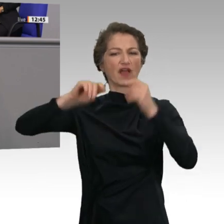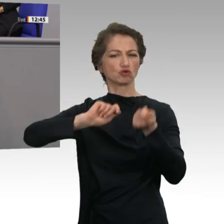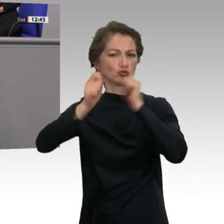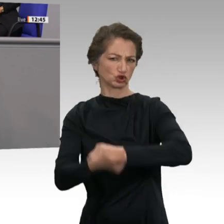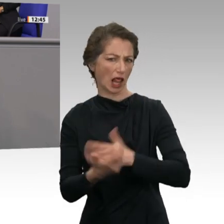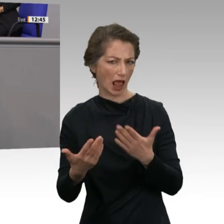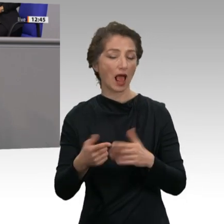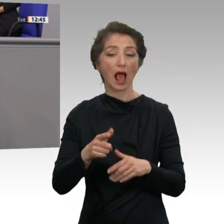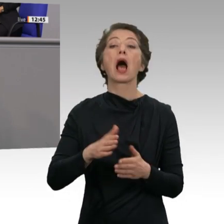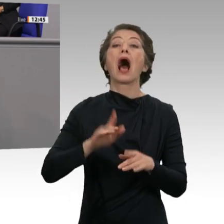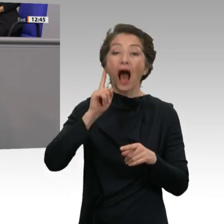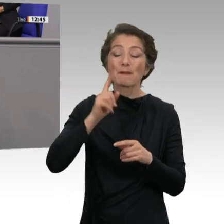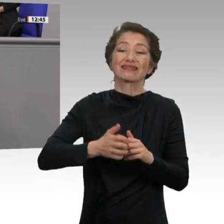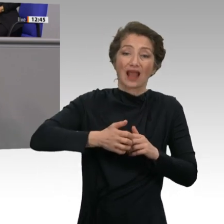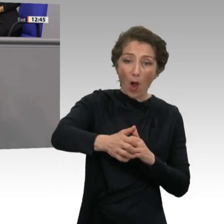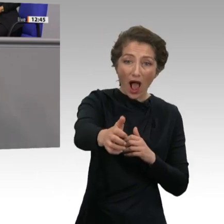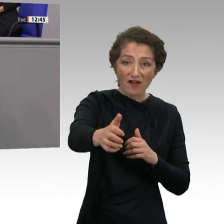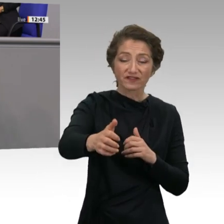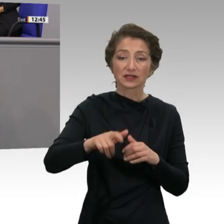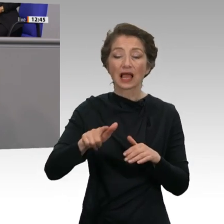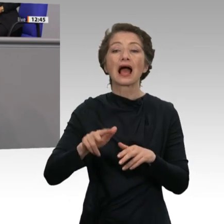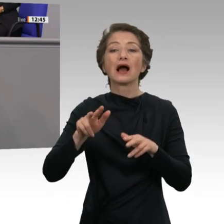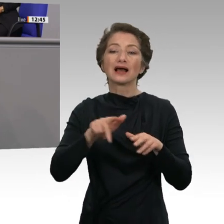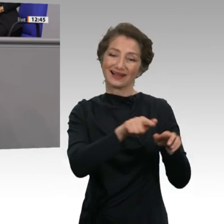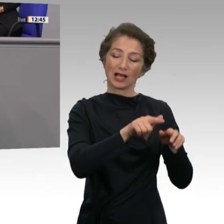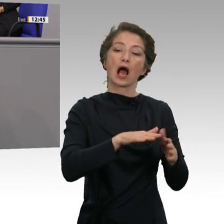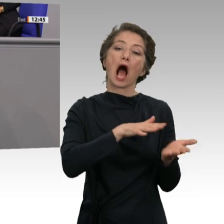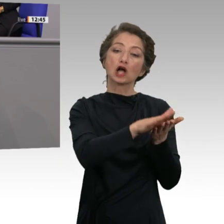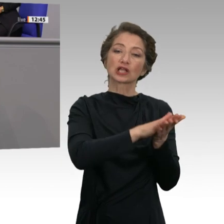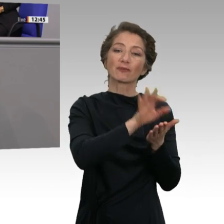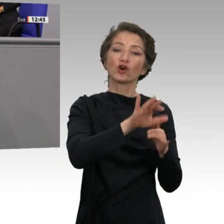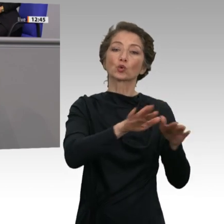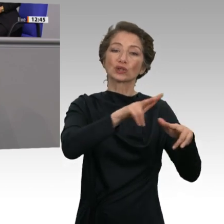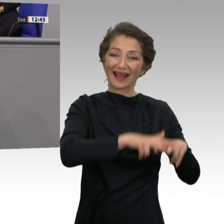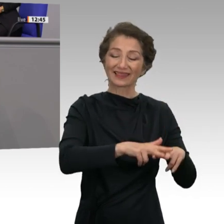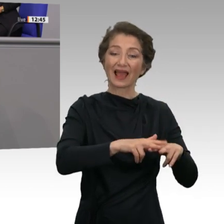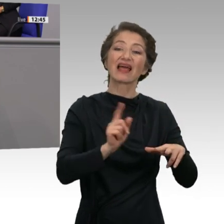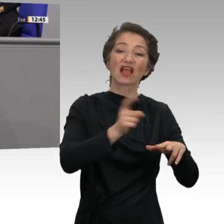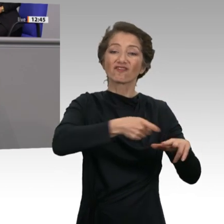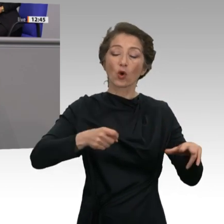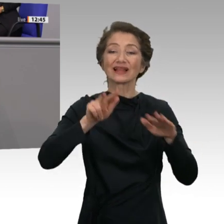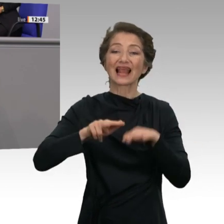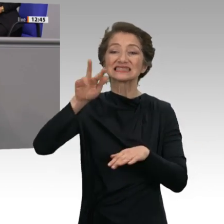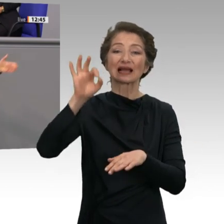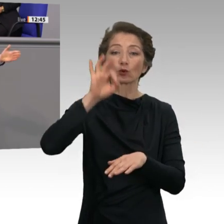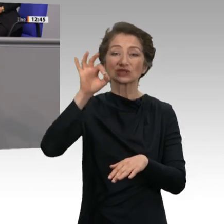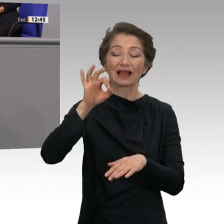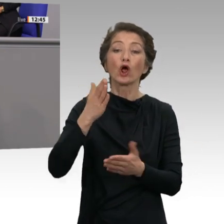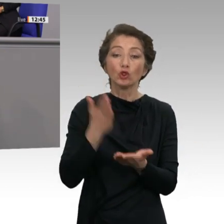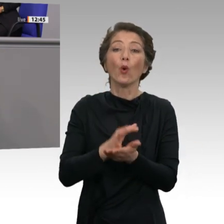der Ausgaben für die Grundrente beträgt. Liebe Kolleginnen und Kollegen von der Koalition, 13 Prozent, um das mal einzuordnen, Vertreter der Linken